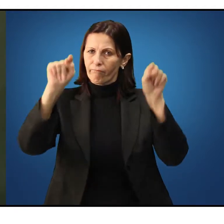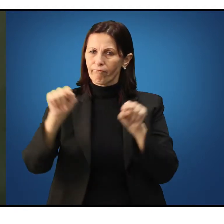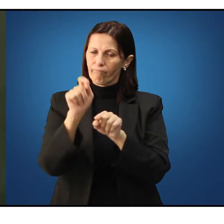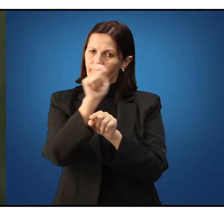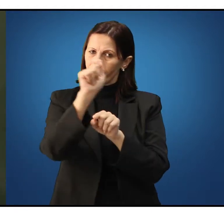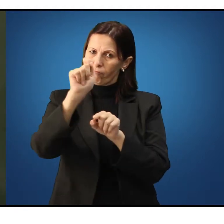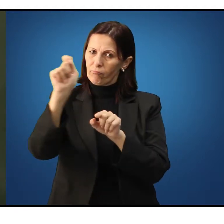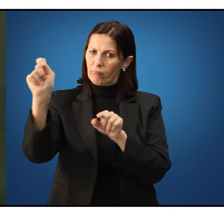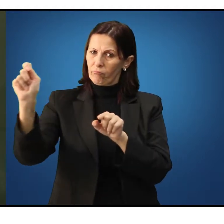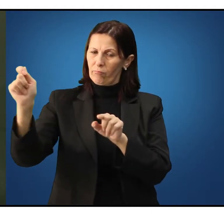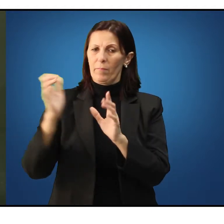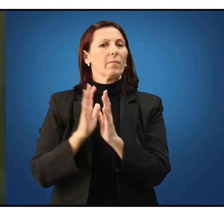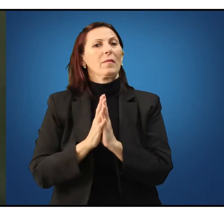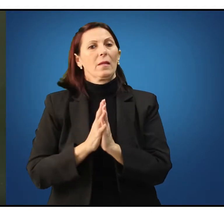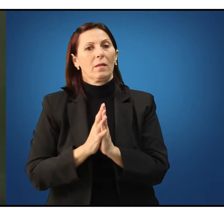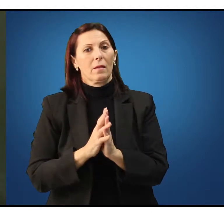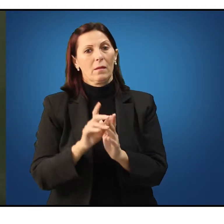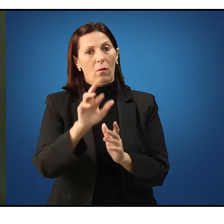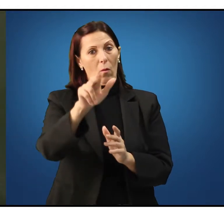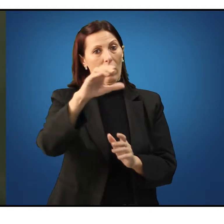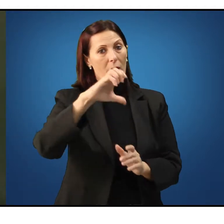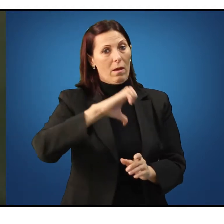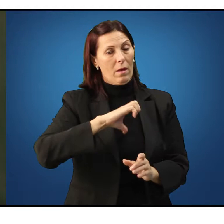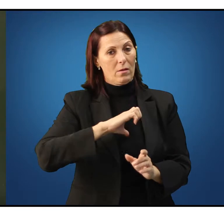Isto, ética.